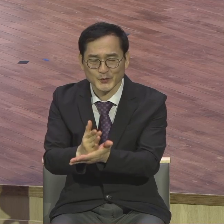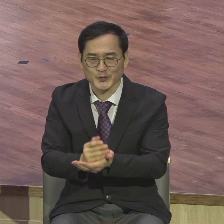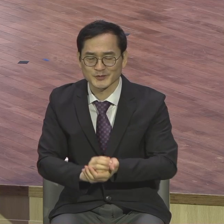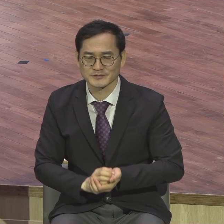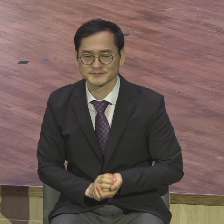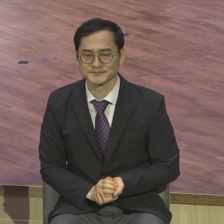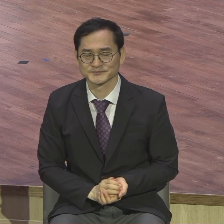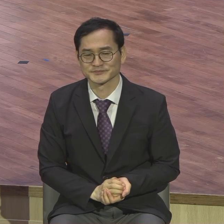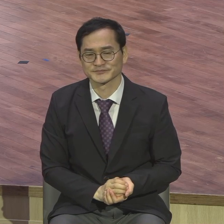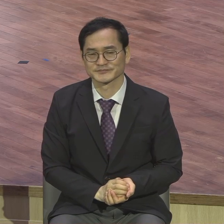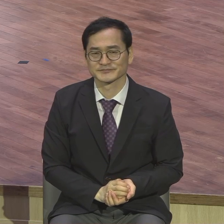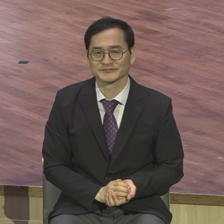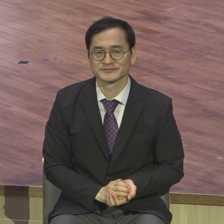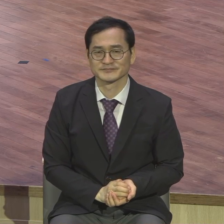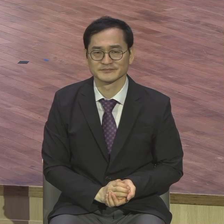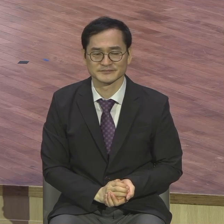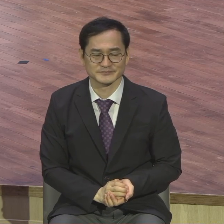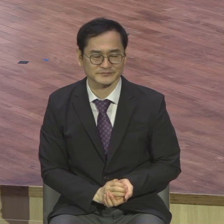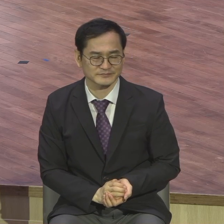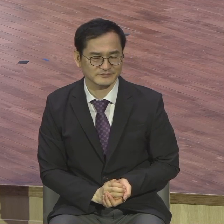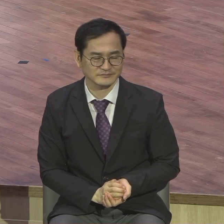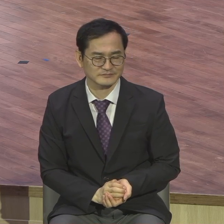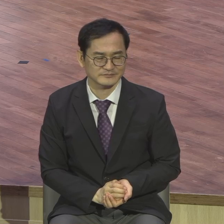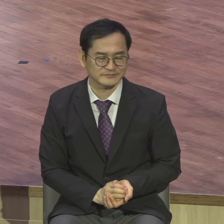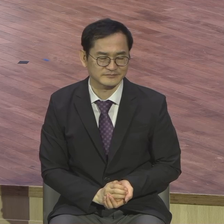Just do it right now 지금